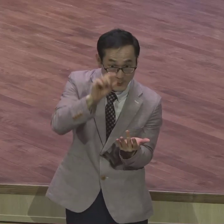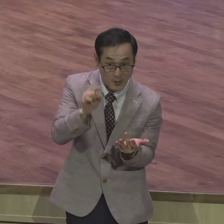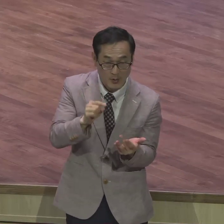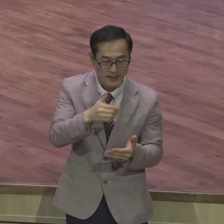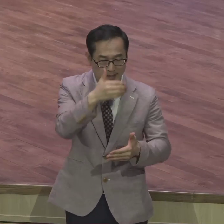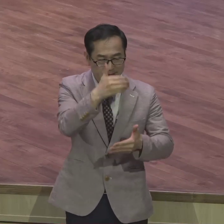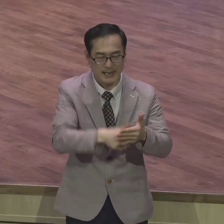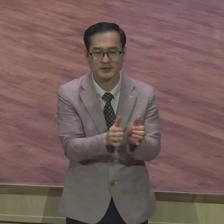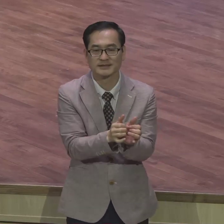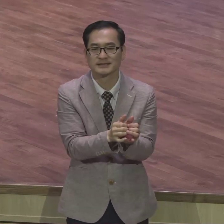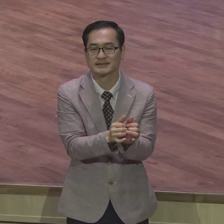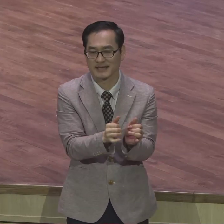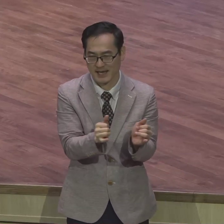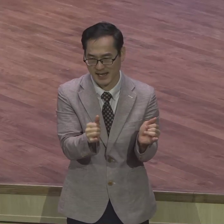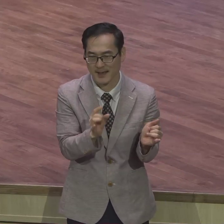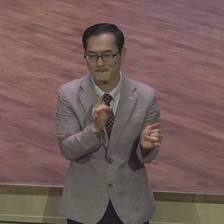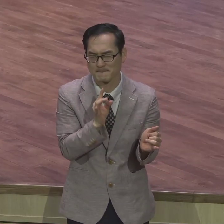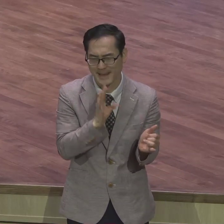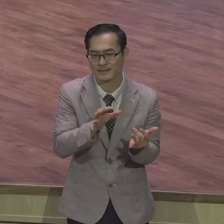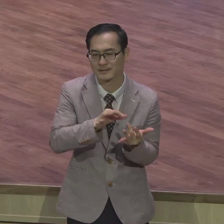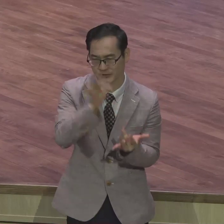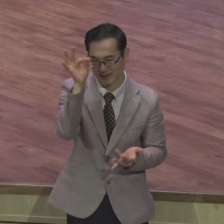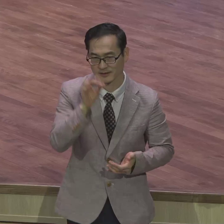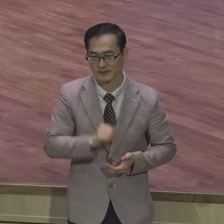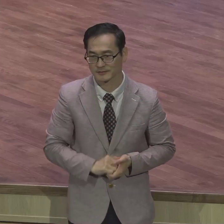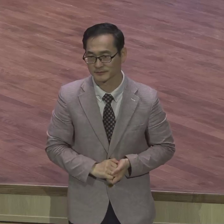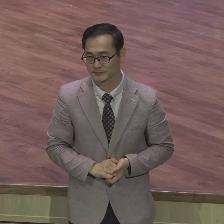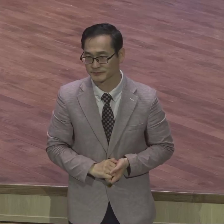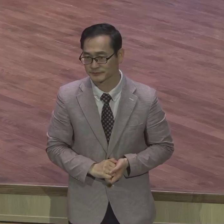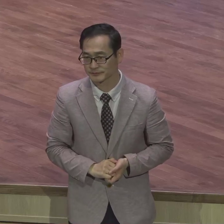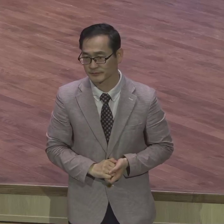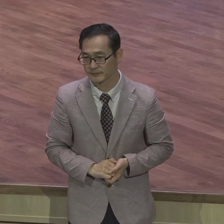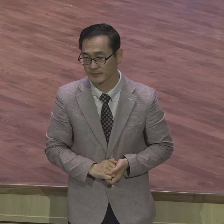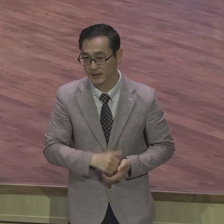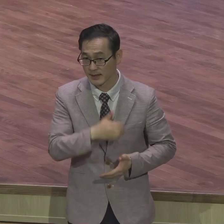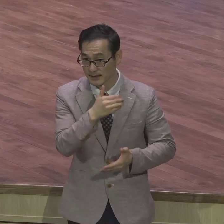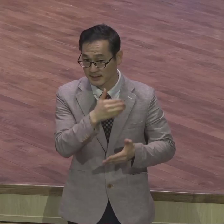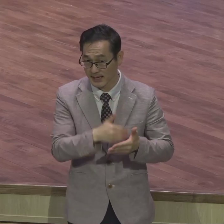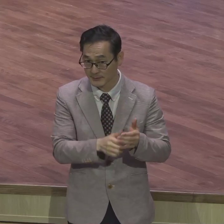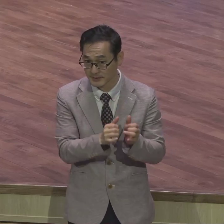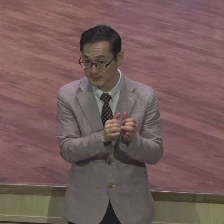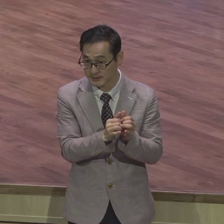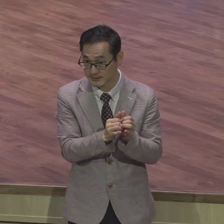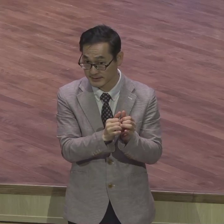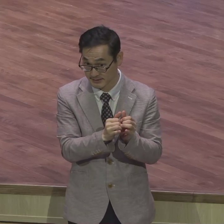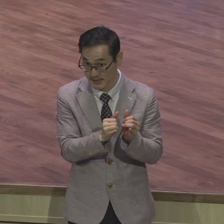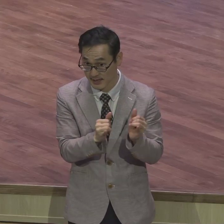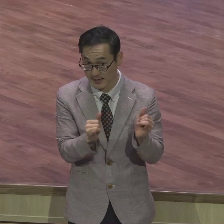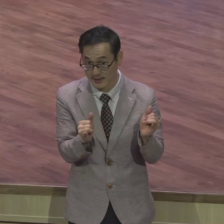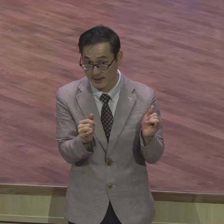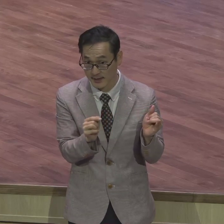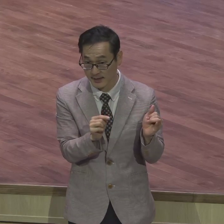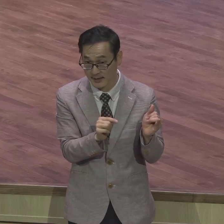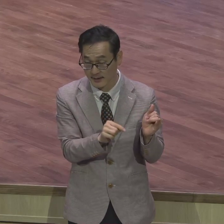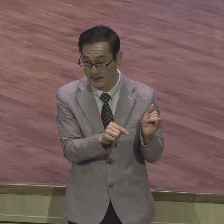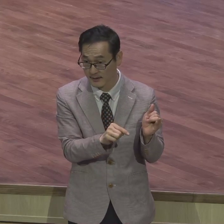남은자 사상 남은자 이 사상에 표현을 했습니다 아무리